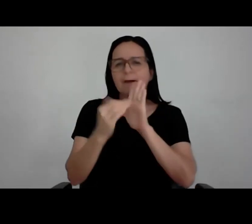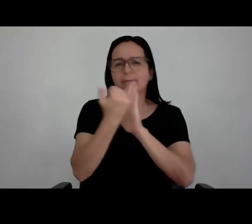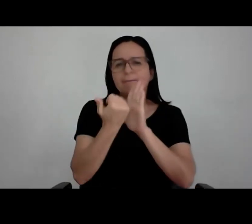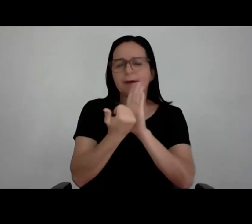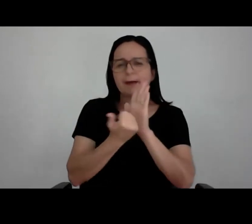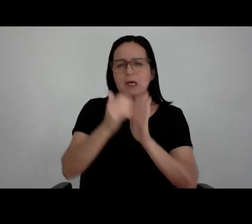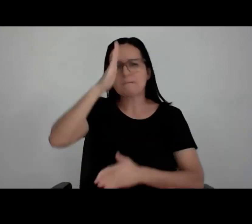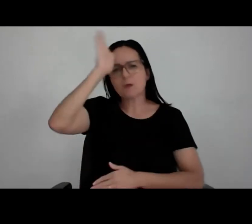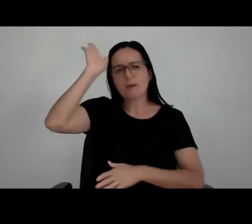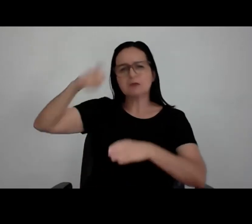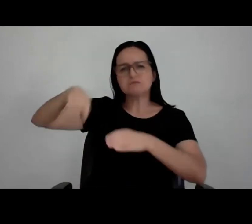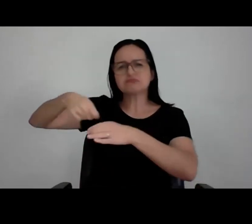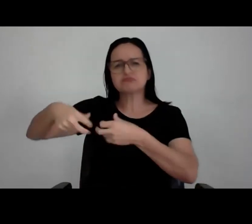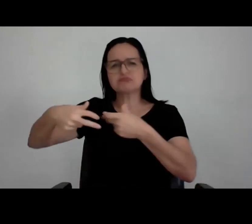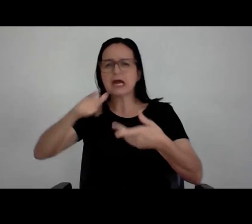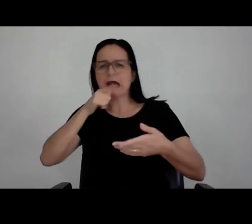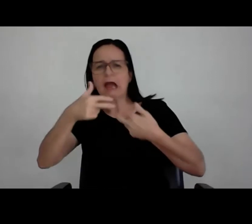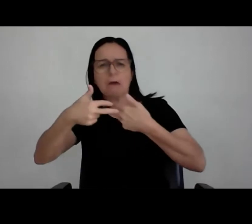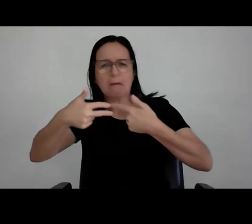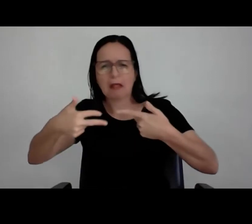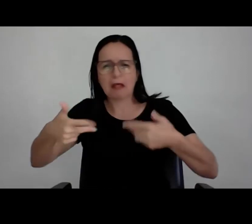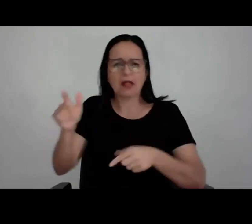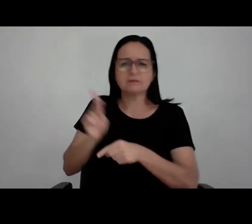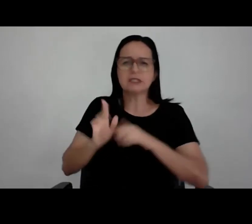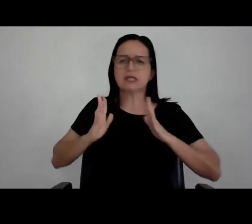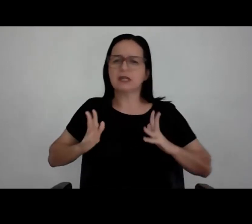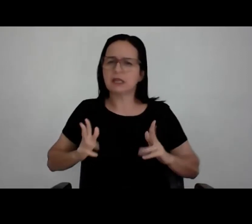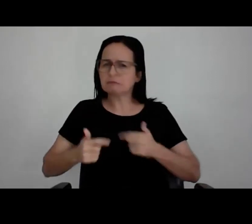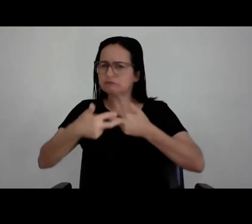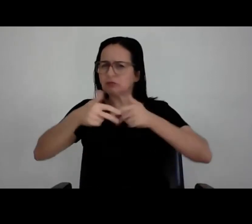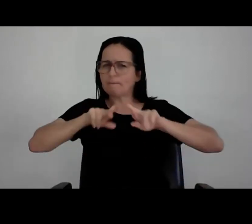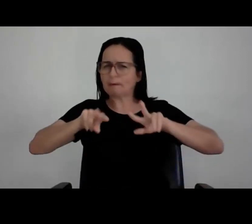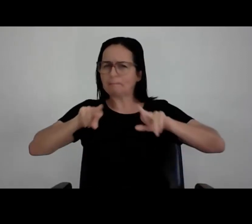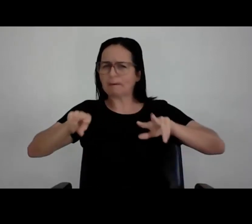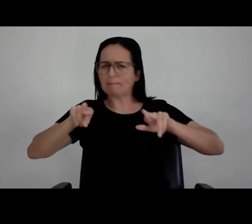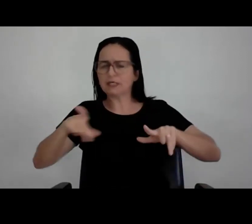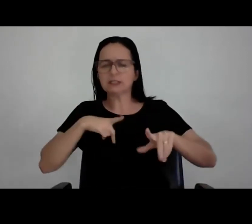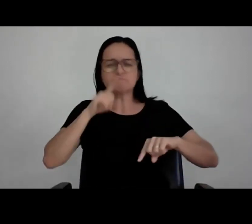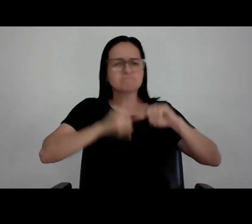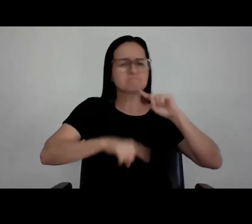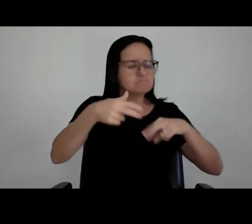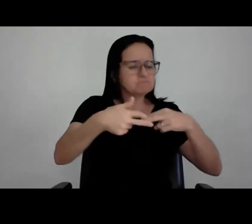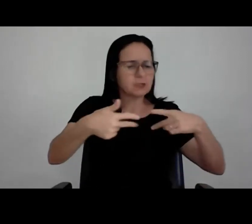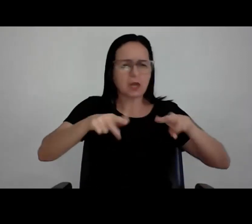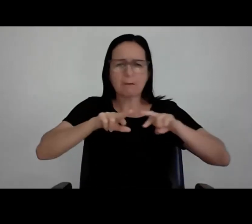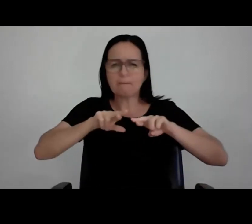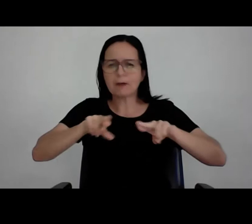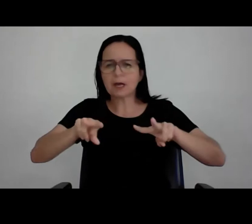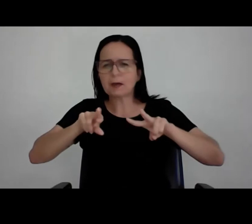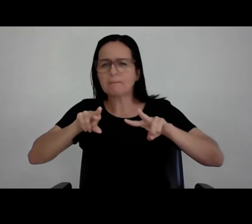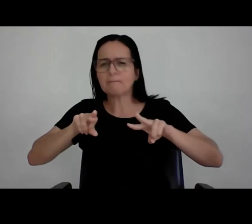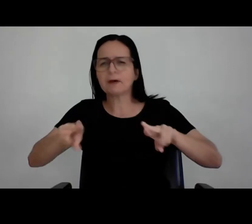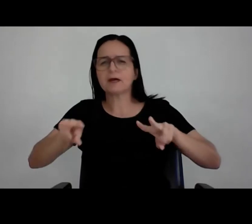cozinha, de saneamento, de vigilância sanitária. Você tem que montar equipamentos e estruturas caras, complexas,